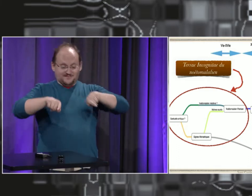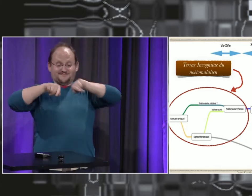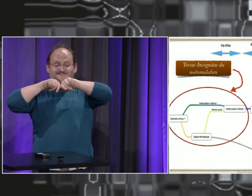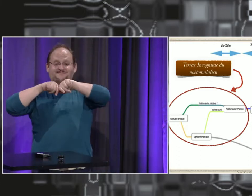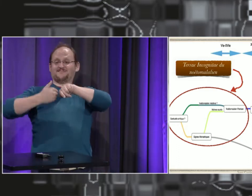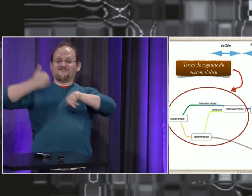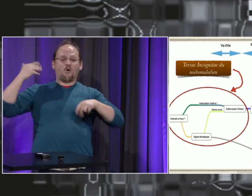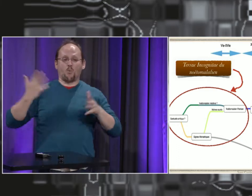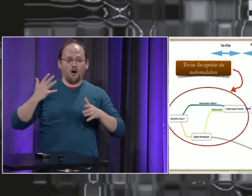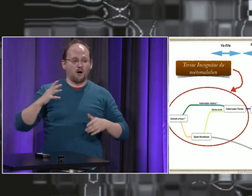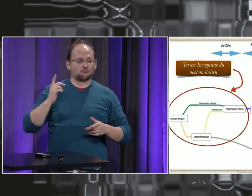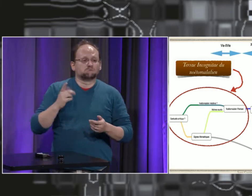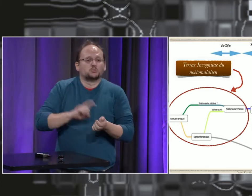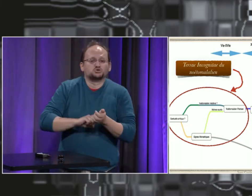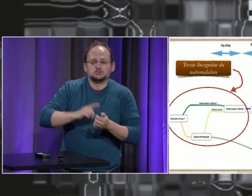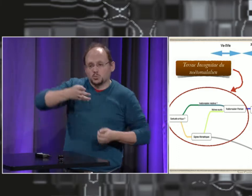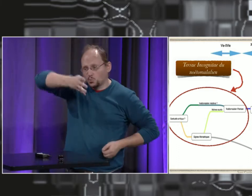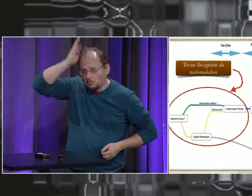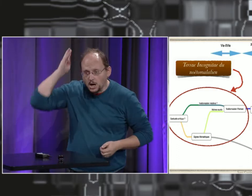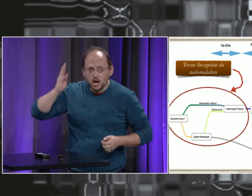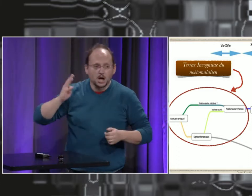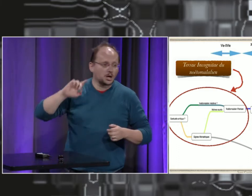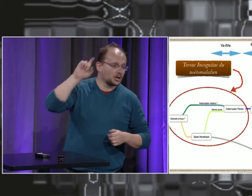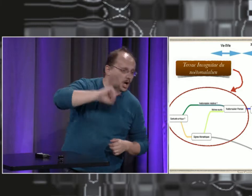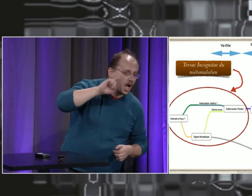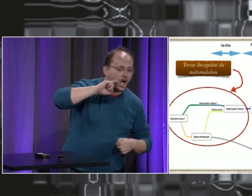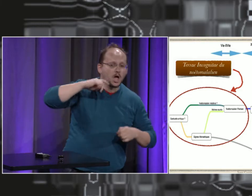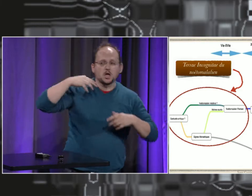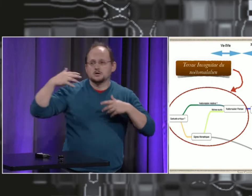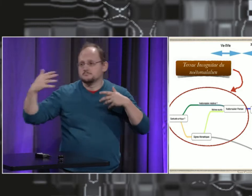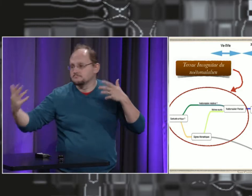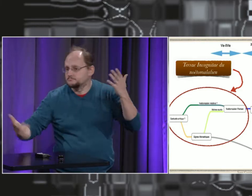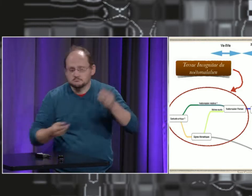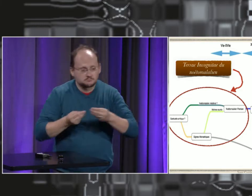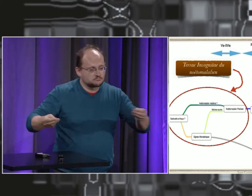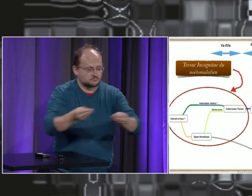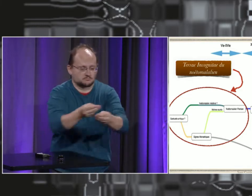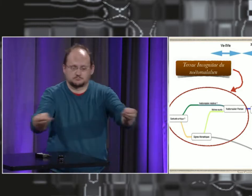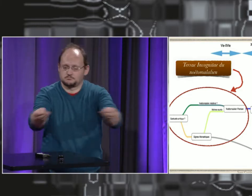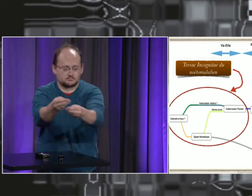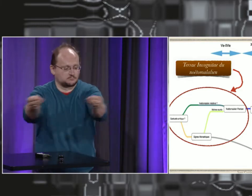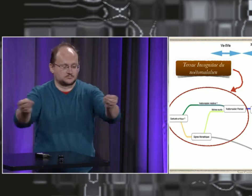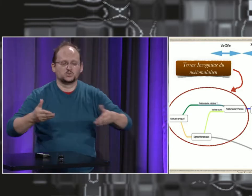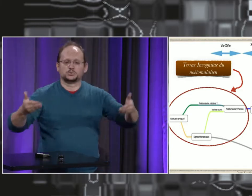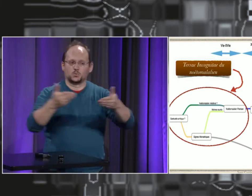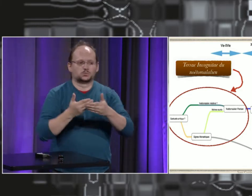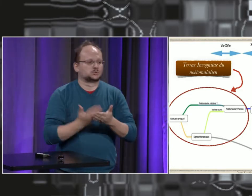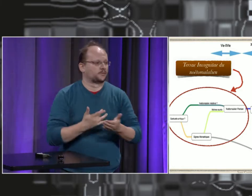Auparavant, à gauche, eh bien, on a des origines romaines, grecques, et autres, et autres, et des influences